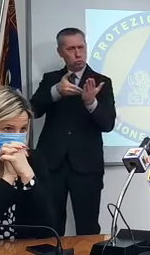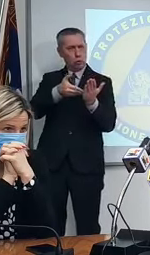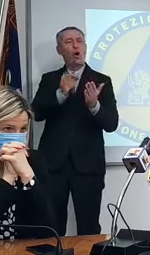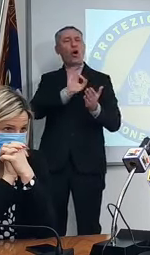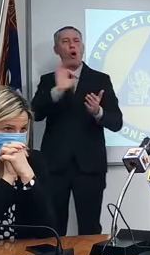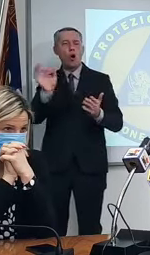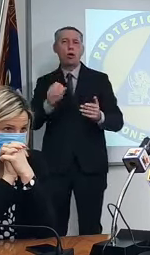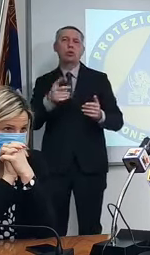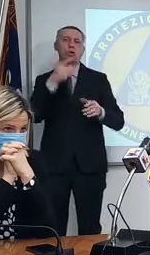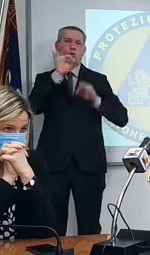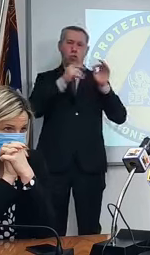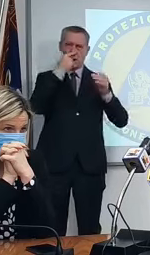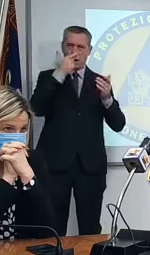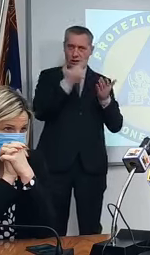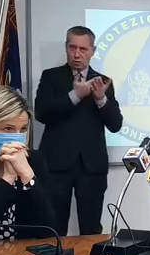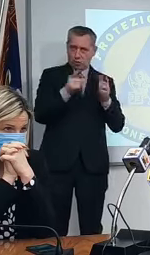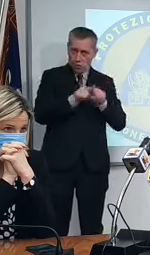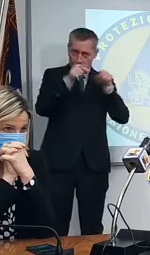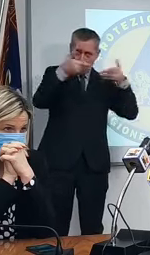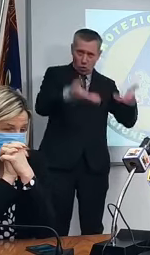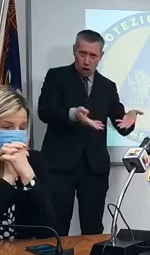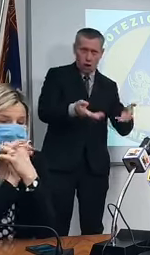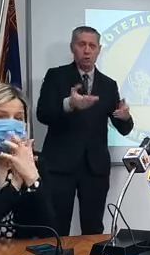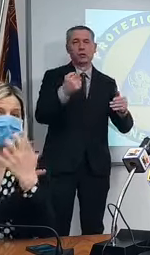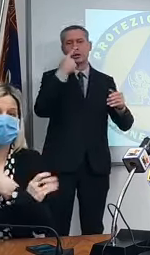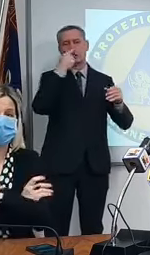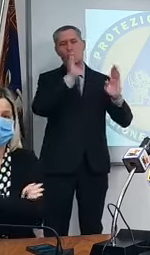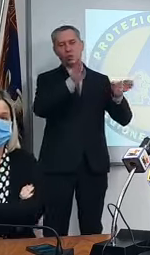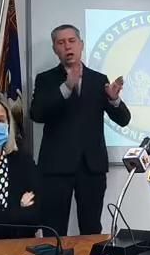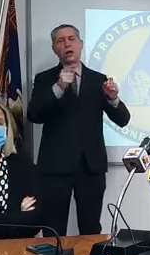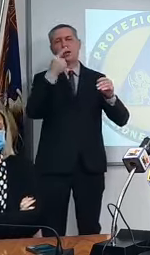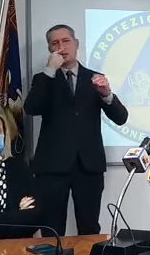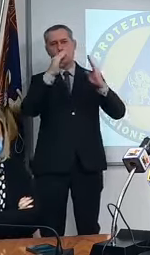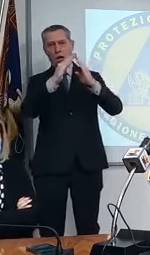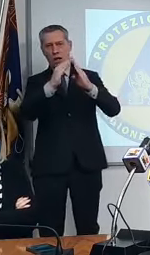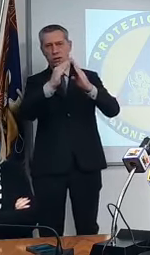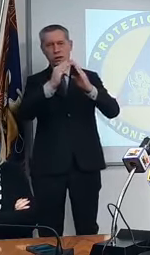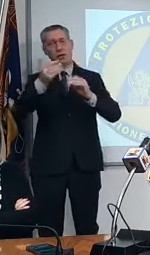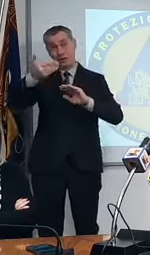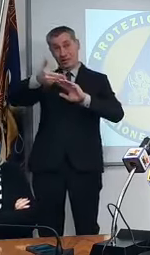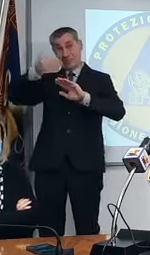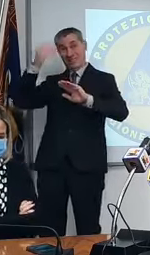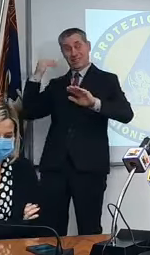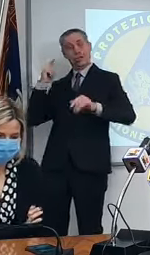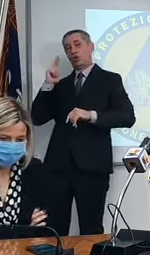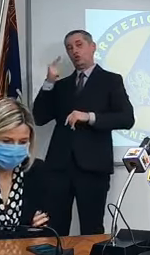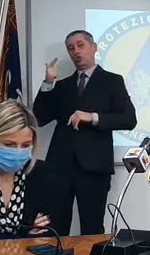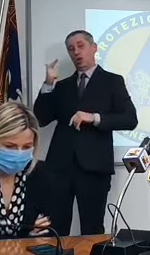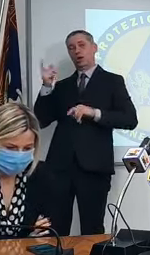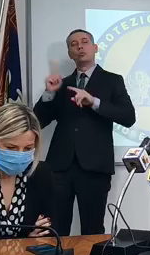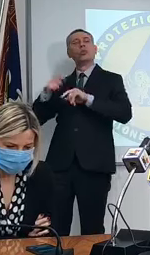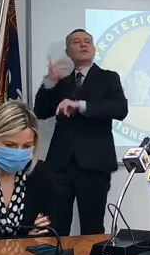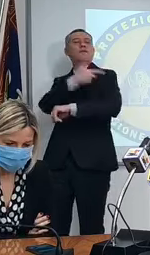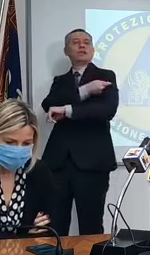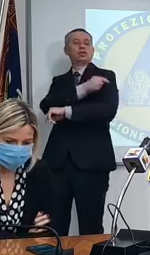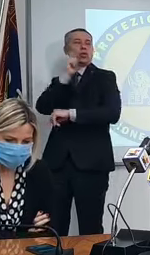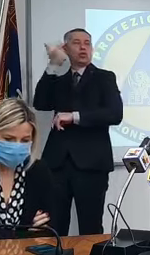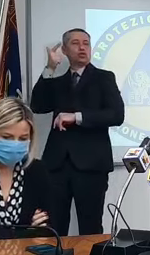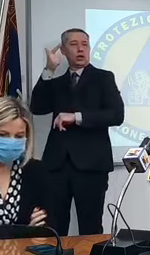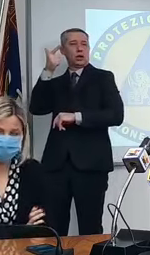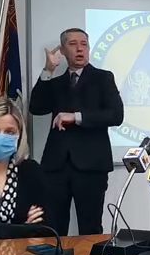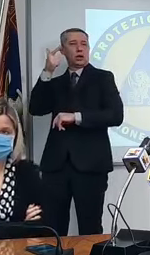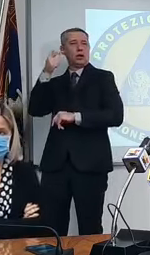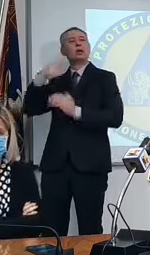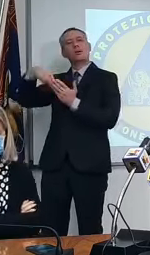quello riusciamo a fare oggi sia a livello domiciliare che a livello ospedaliero ma soprattutto non esisteva il vaccino quando è stato scritto c'è l